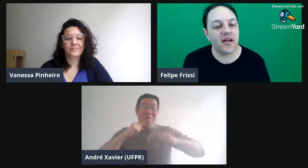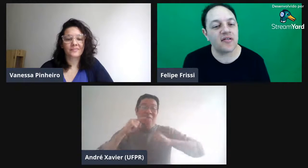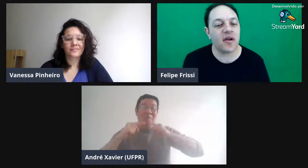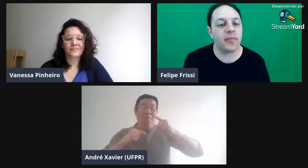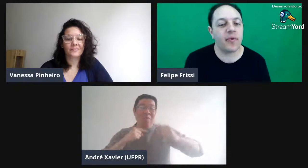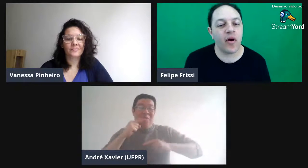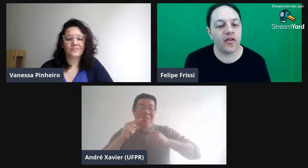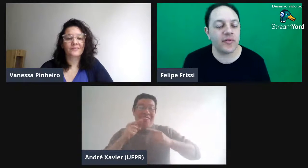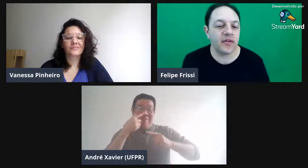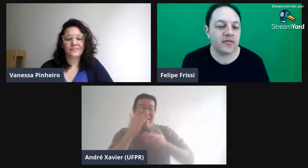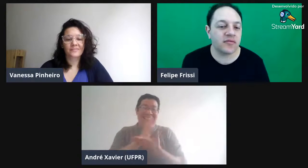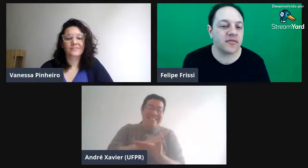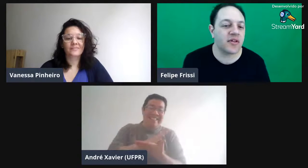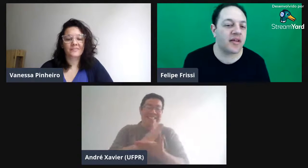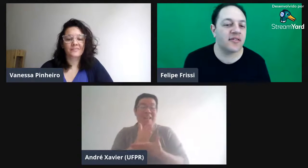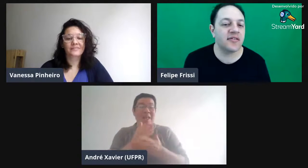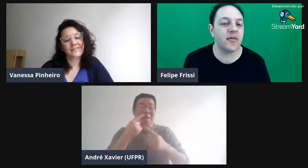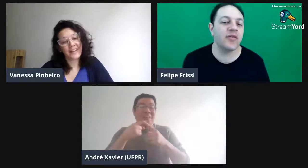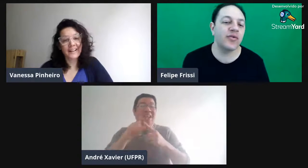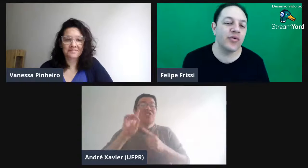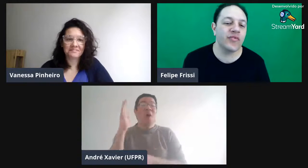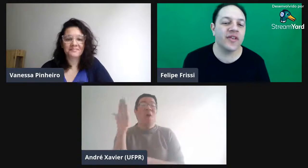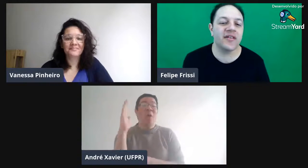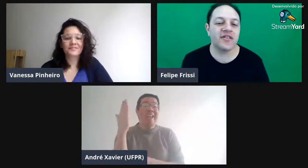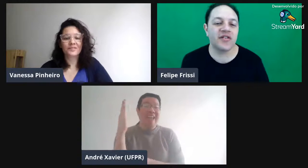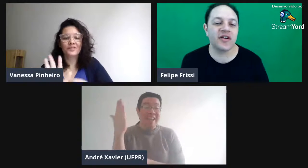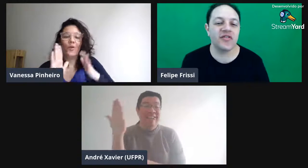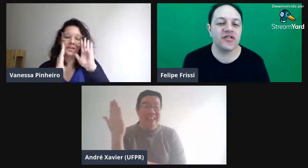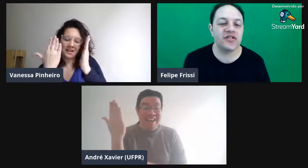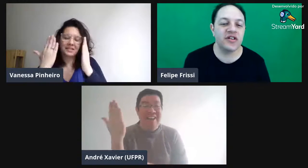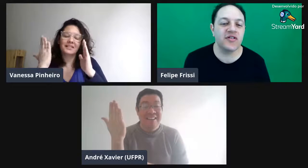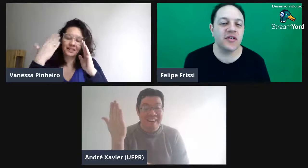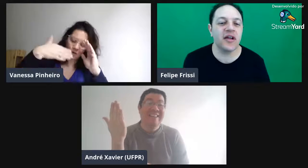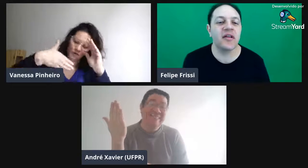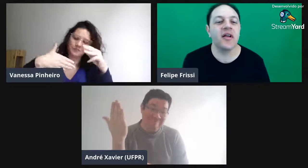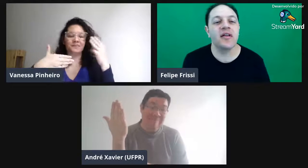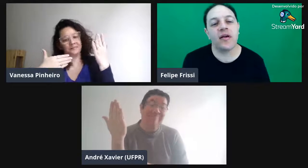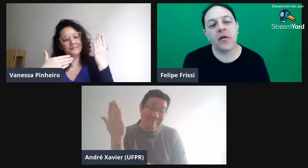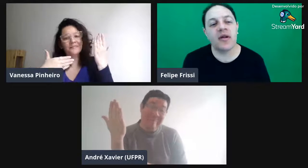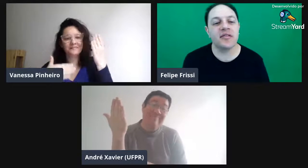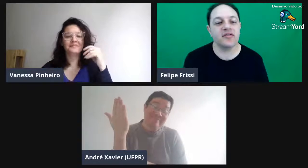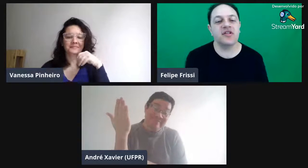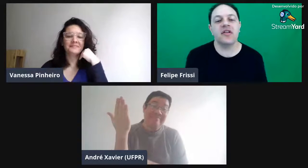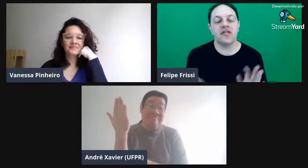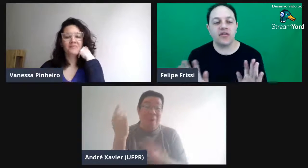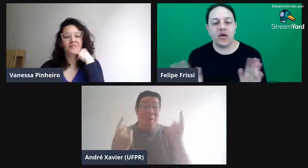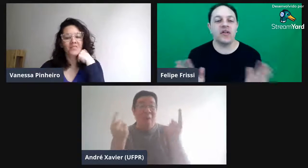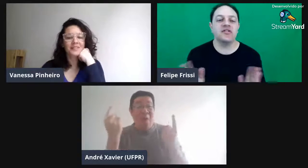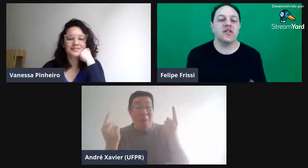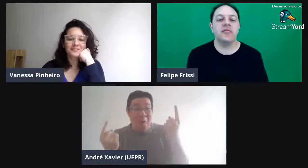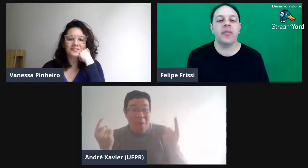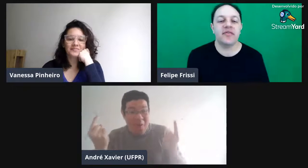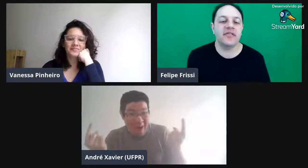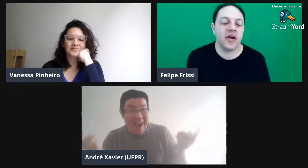né, já é próximo. Então, às vezes tem uma dúvida, a gente fica dividido, né? É uma questão de, só de posição,